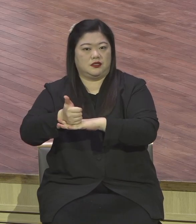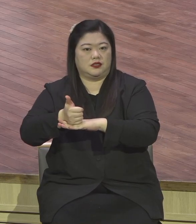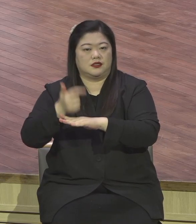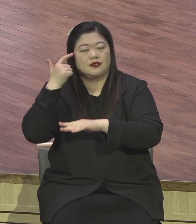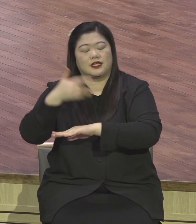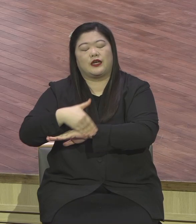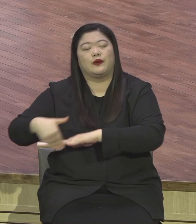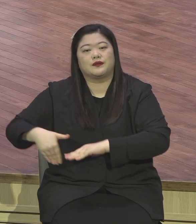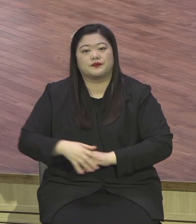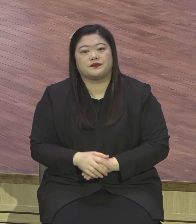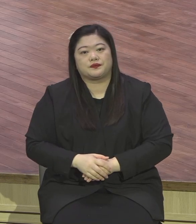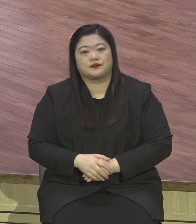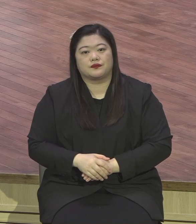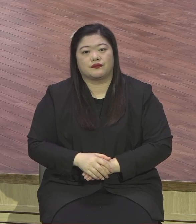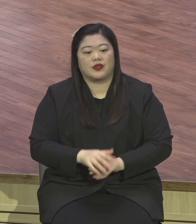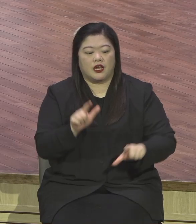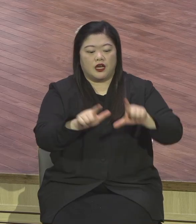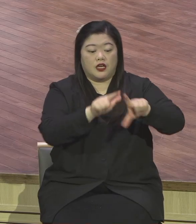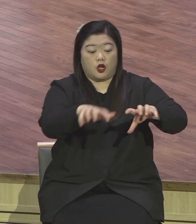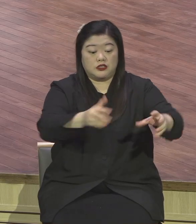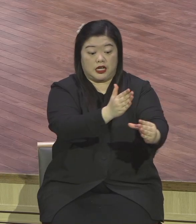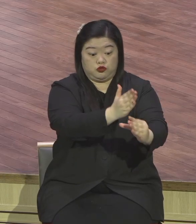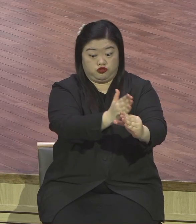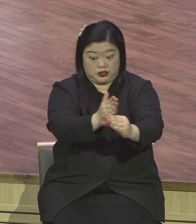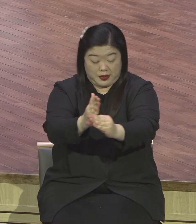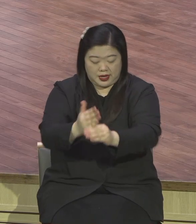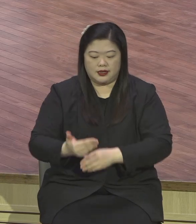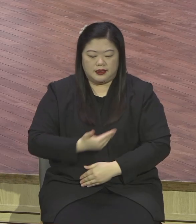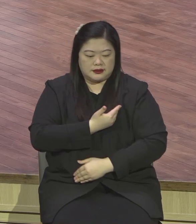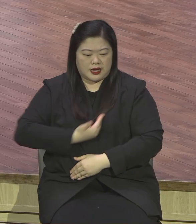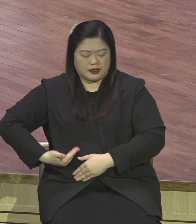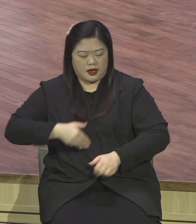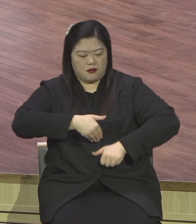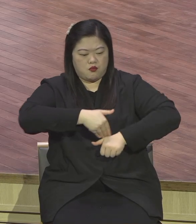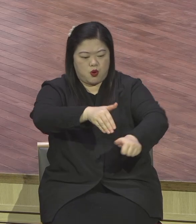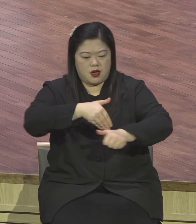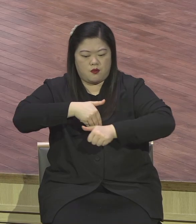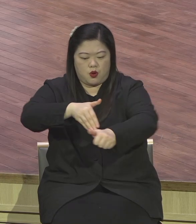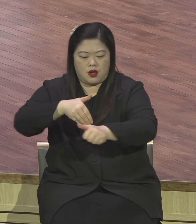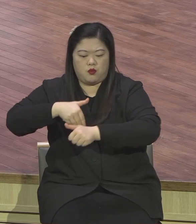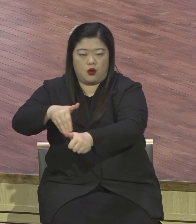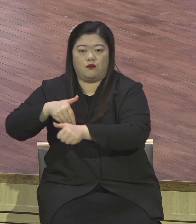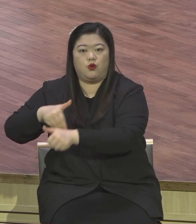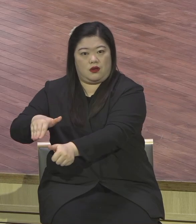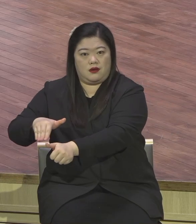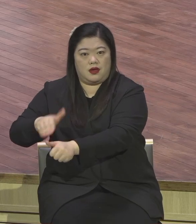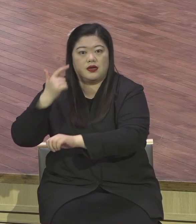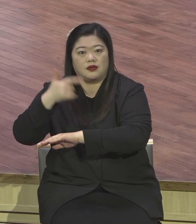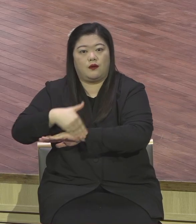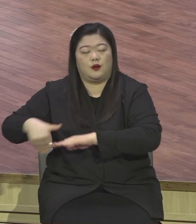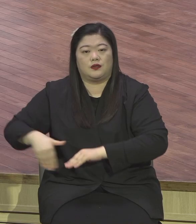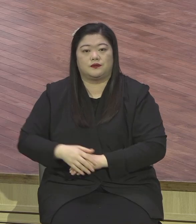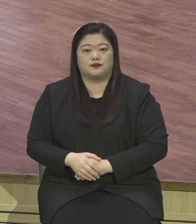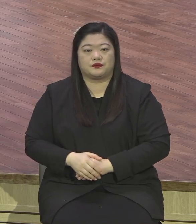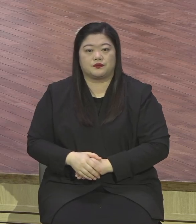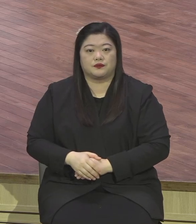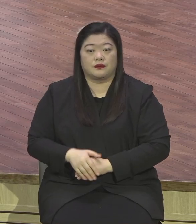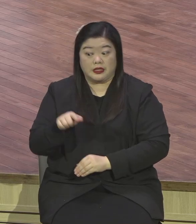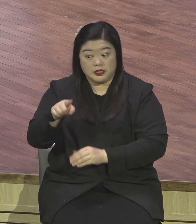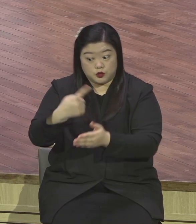현장 중심 제자를 파송하겠다. 우리 인생과 교회의 대전환 이라는 새로운 시작이 2021년 시작됩니다.